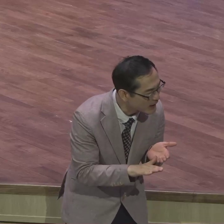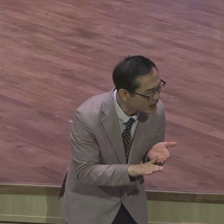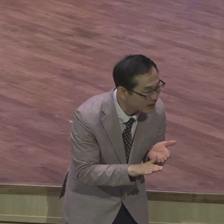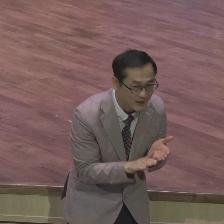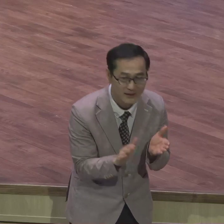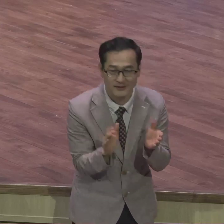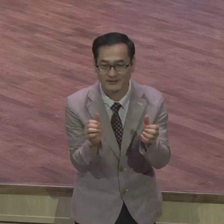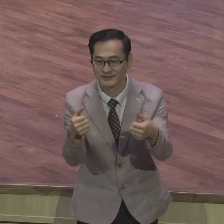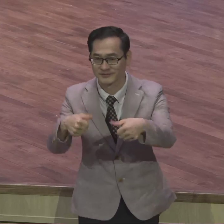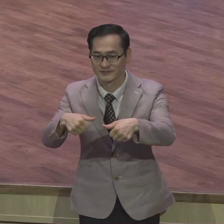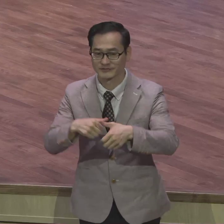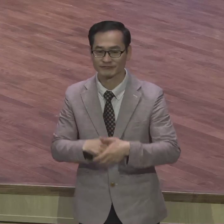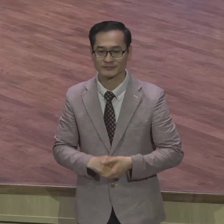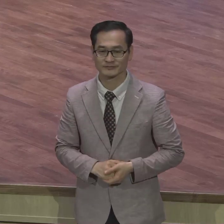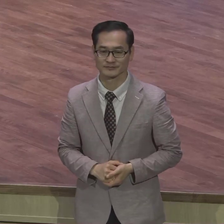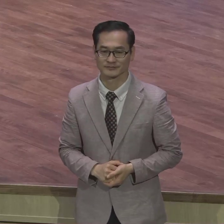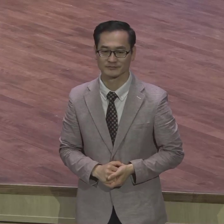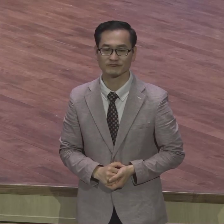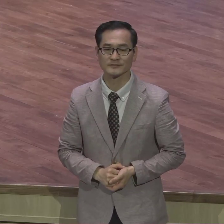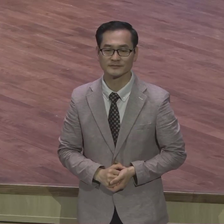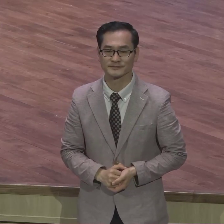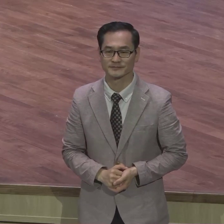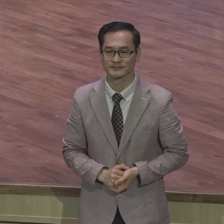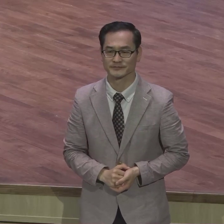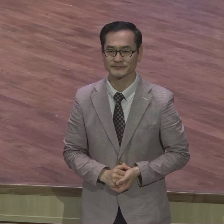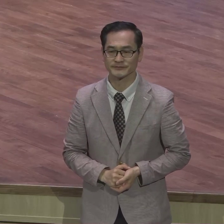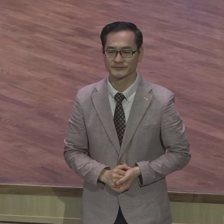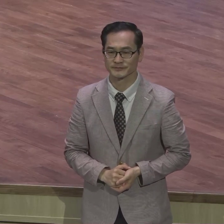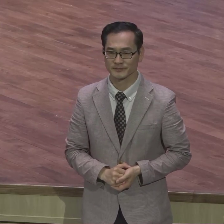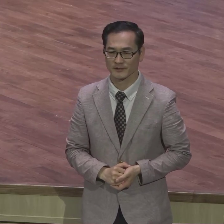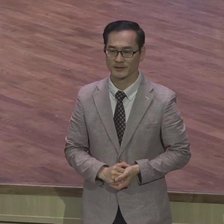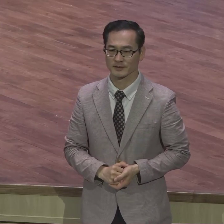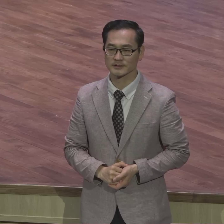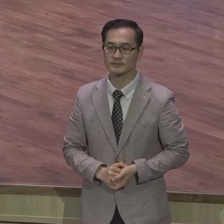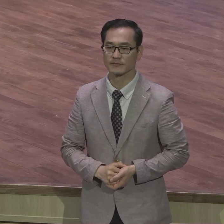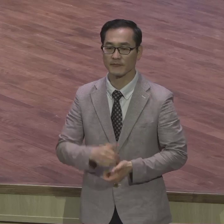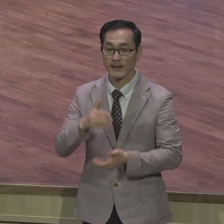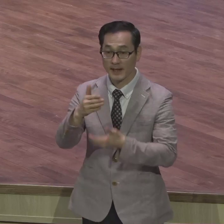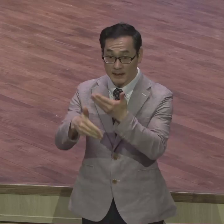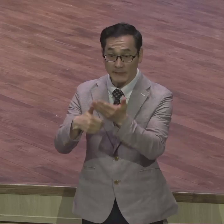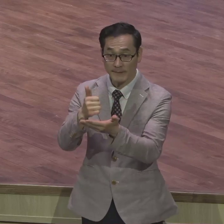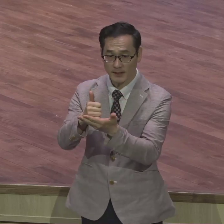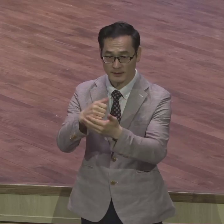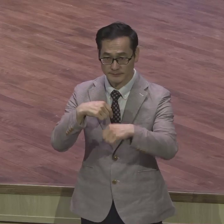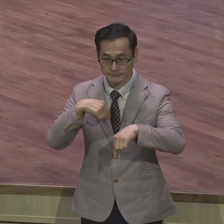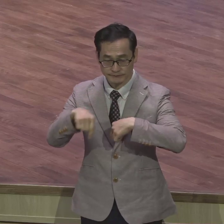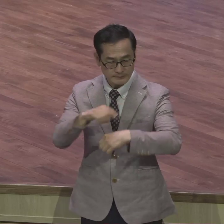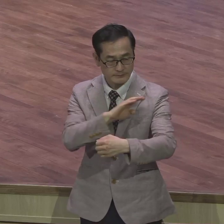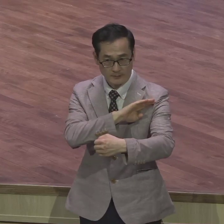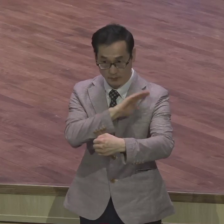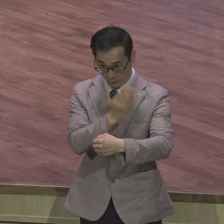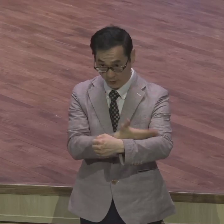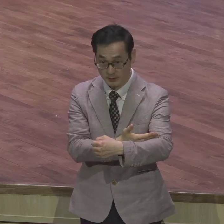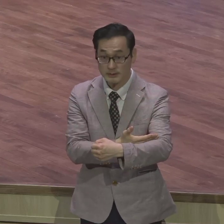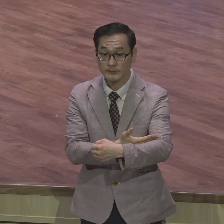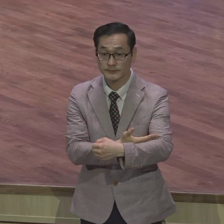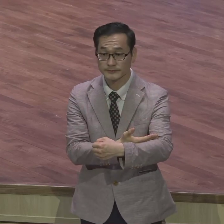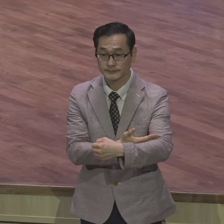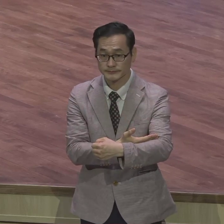이것을 말씀 가지고 하나님의 절대주권이라는 제목으로 말씀을 드립니다 성경에 보면